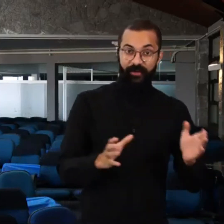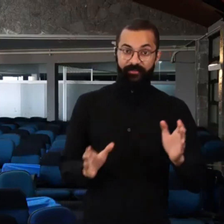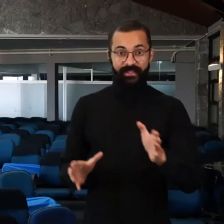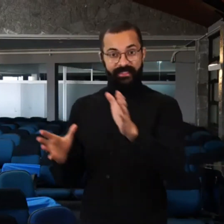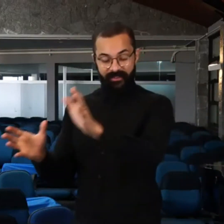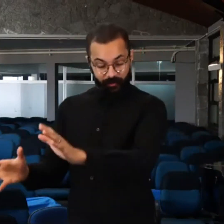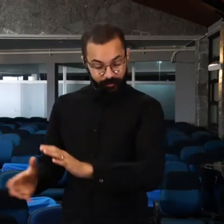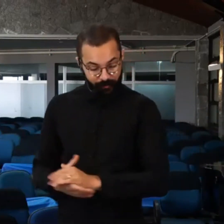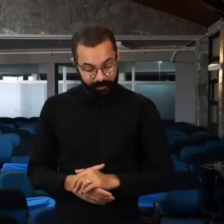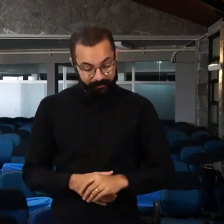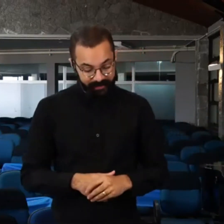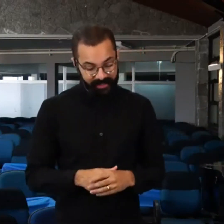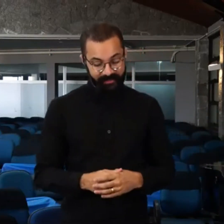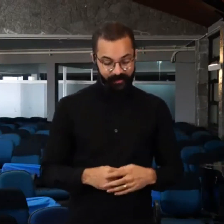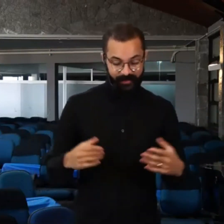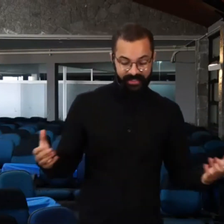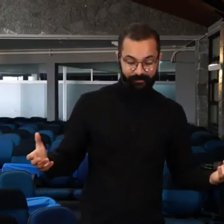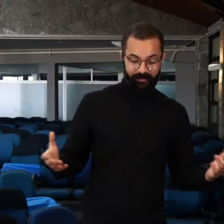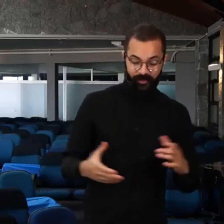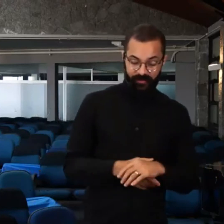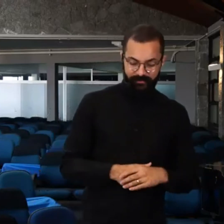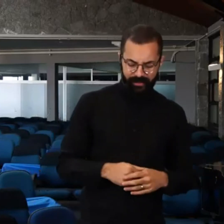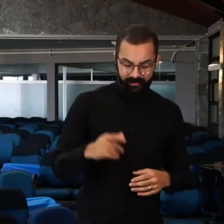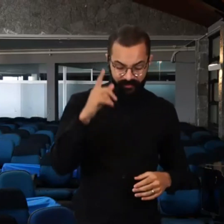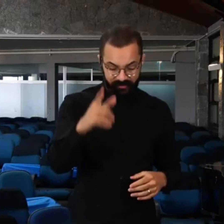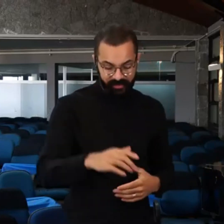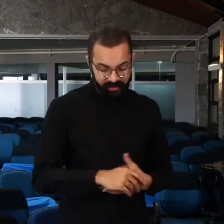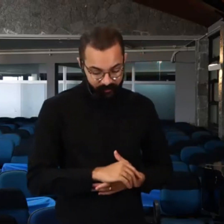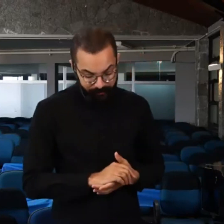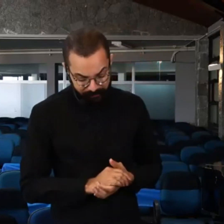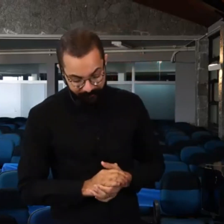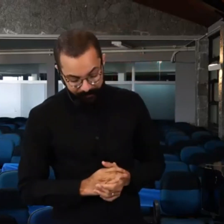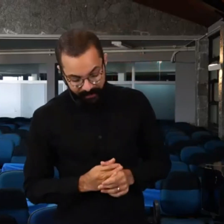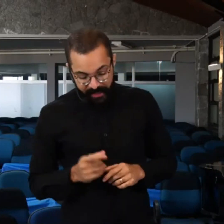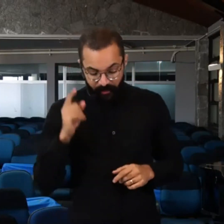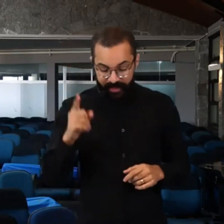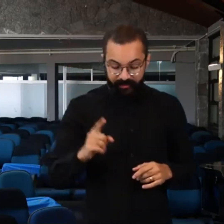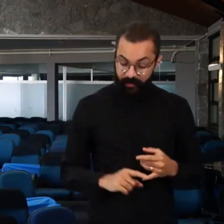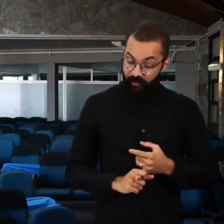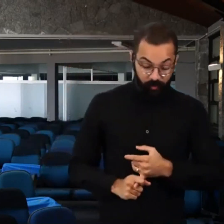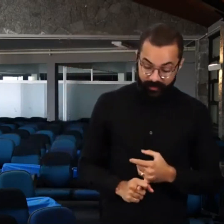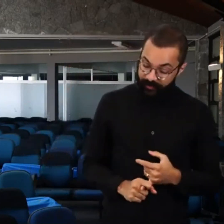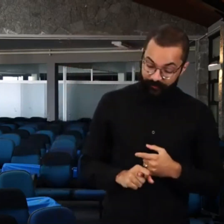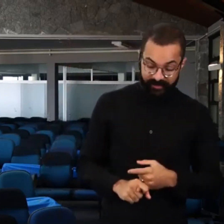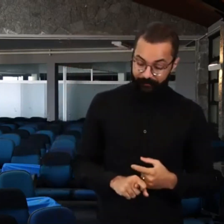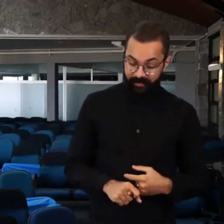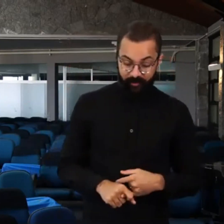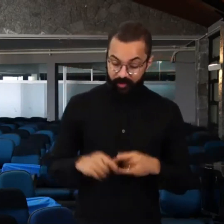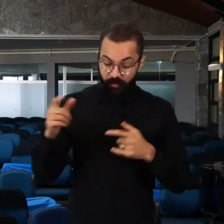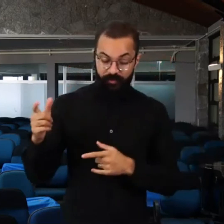agora ele vai tratar de outro problema, que são as vãs repetições. Veja a partir do verso 7 aí na sua Bíblia. E orando, não usem de vãs repetições como os